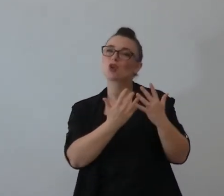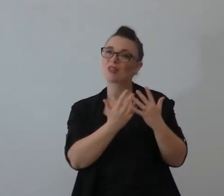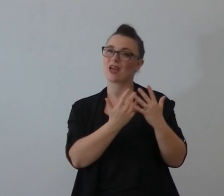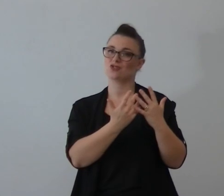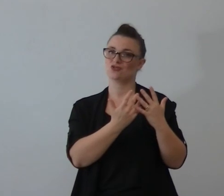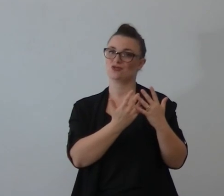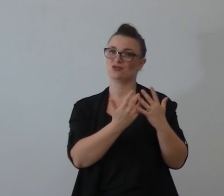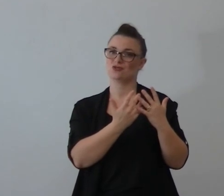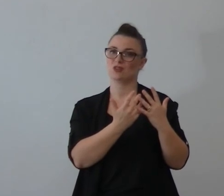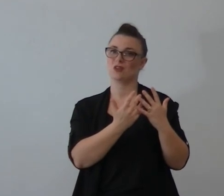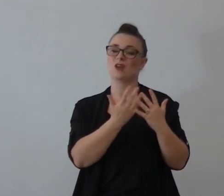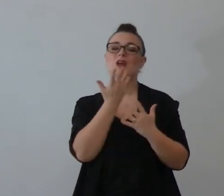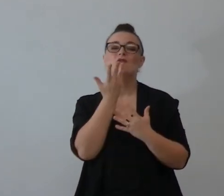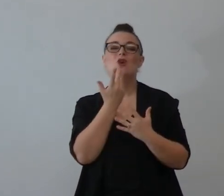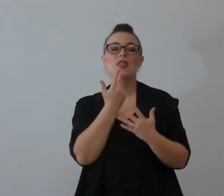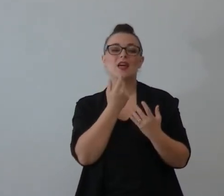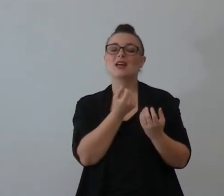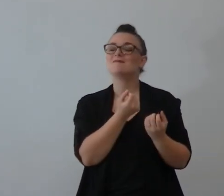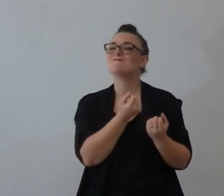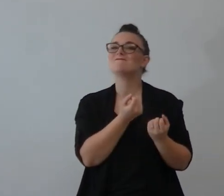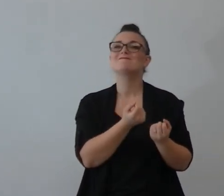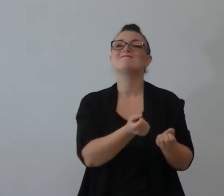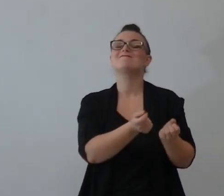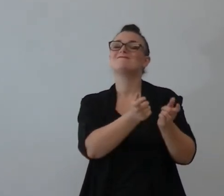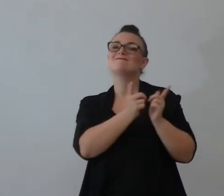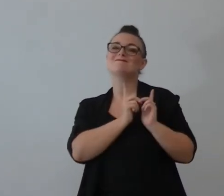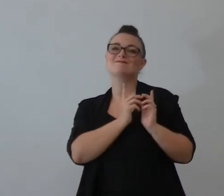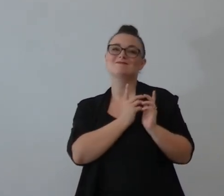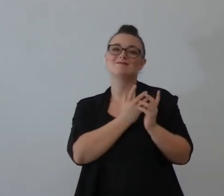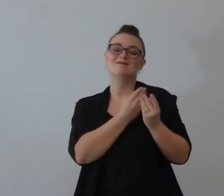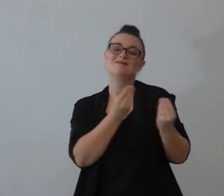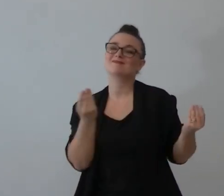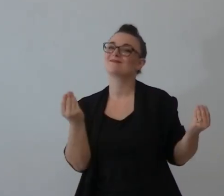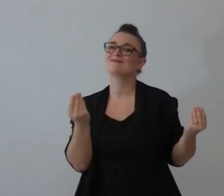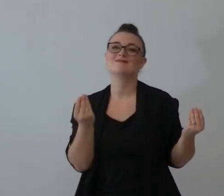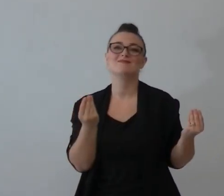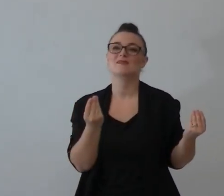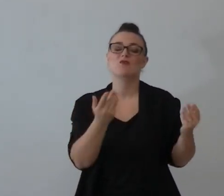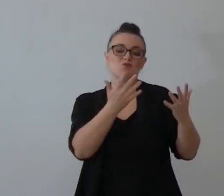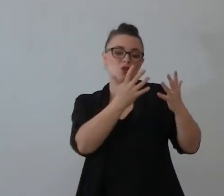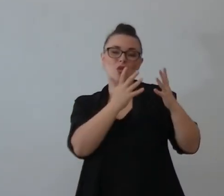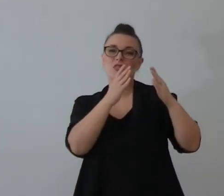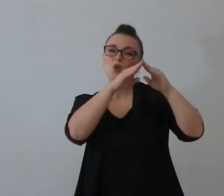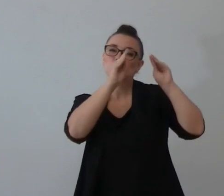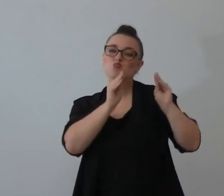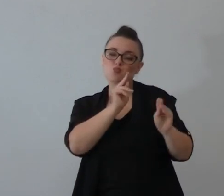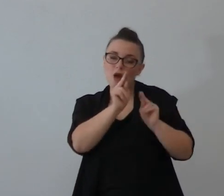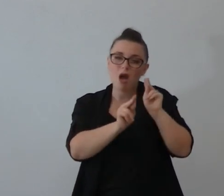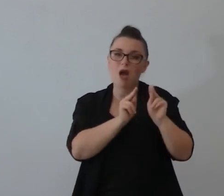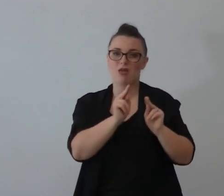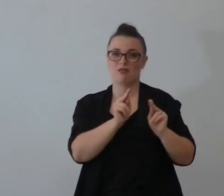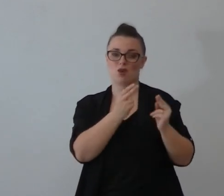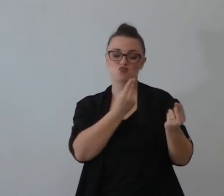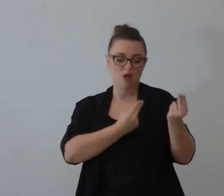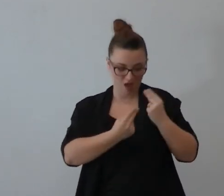generoso verso di me io voglio seguirle e voglio seguire i tempi la voglio trovare e voglio che tu